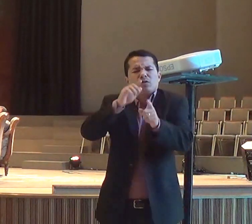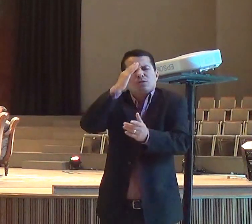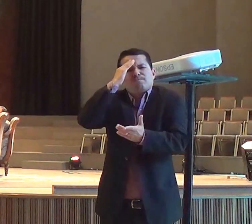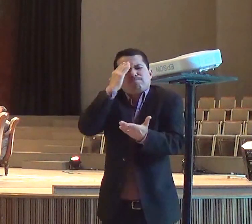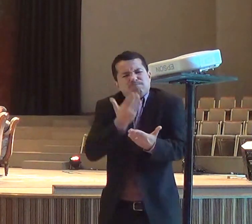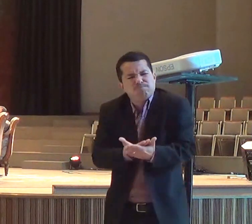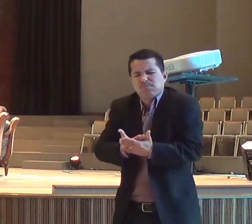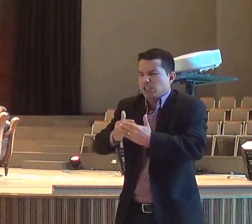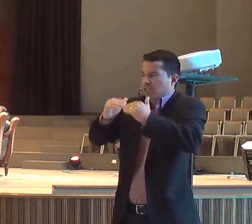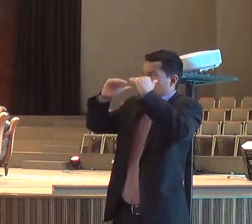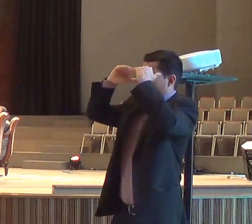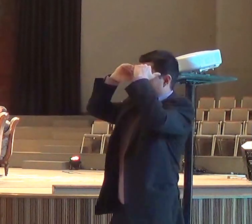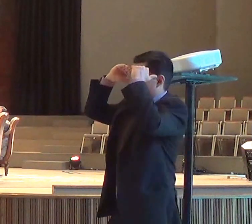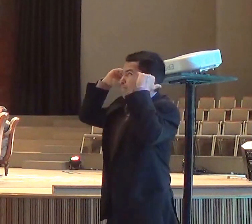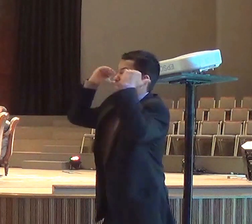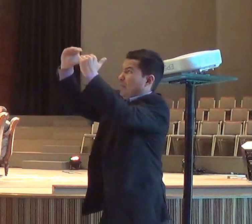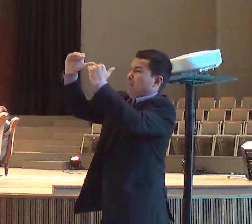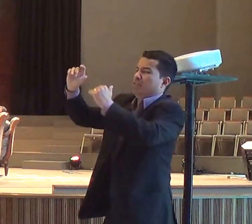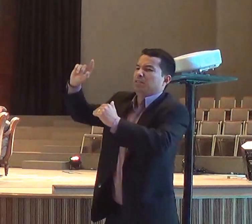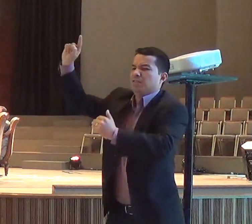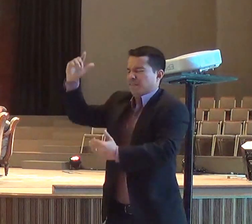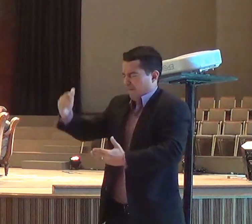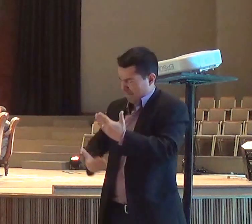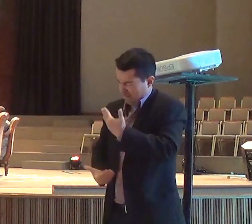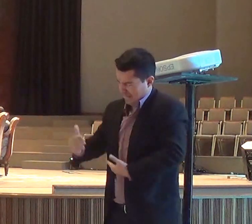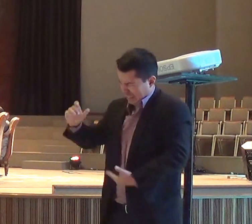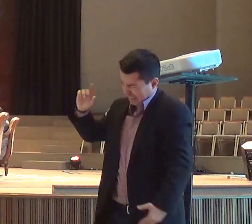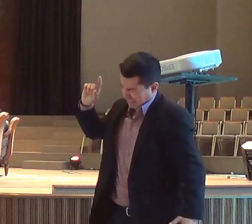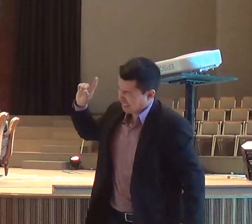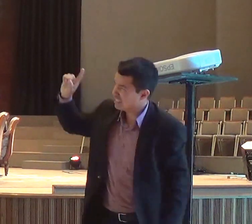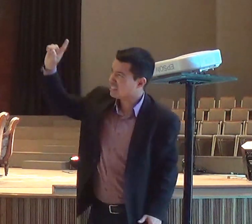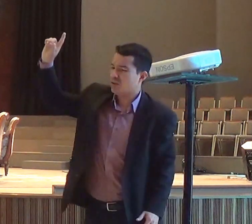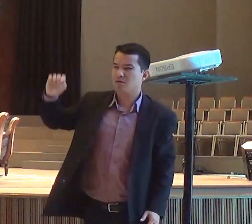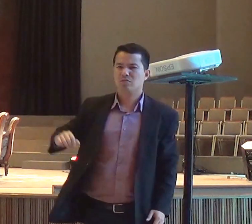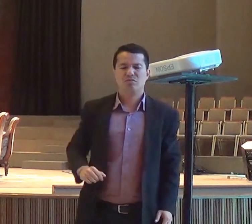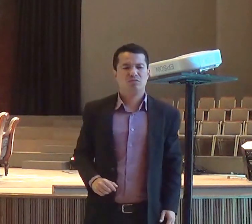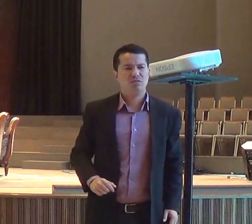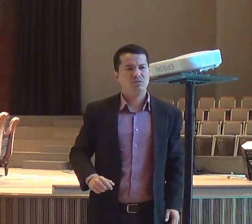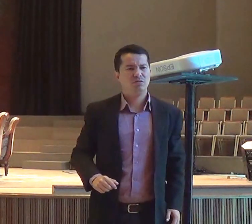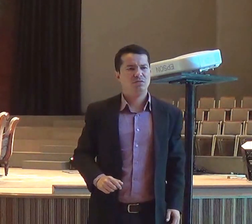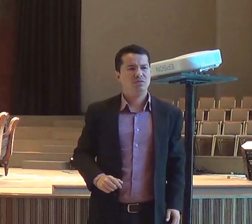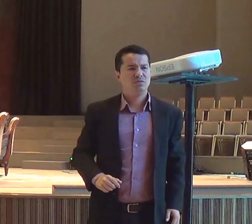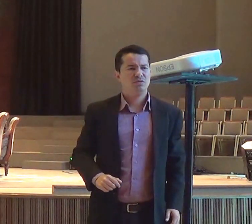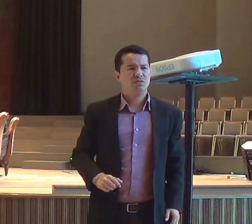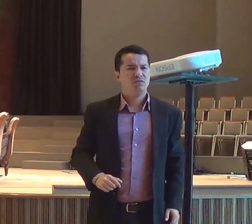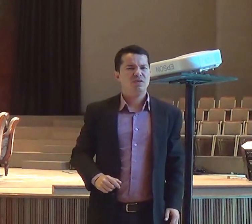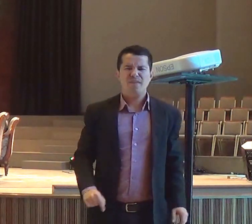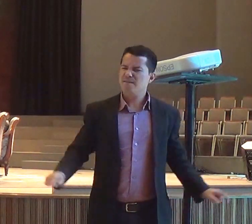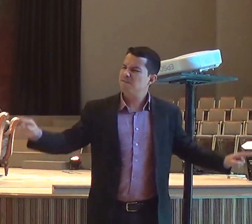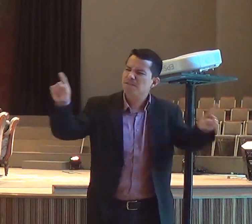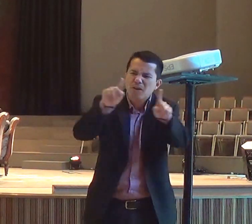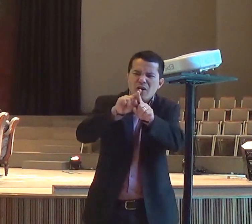para de ouvir, os profetas, de Baal, terceira coisa, que a palavra de Deus, vai nos ensinar,